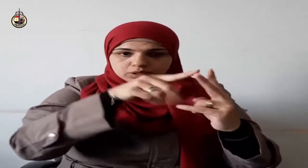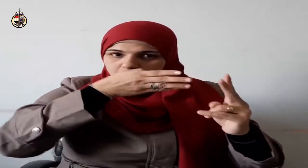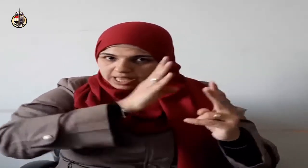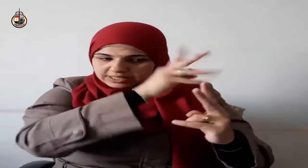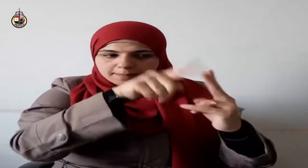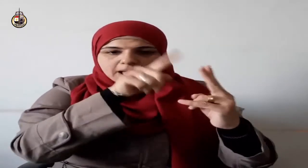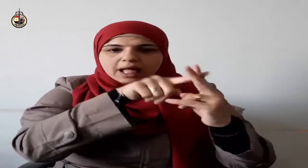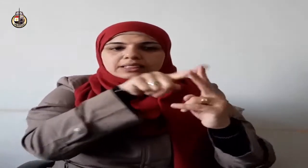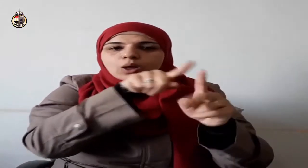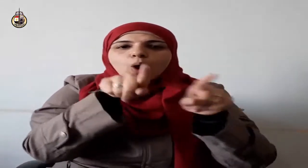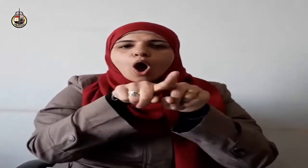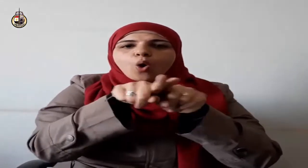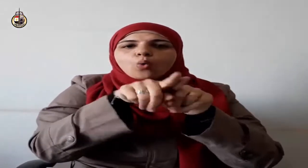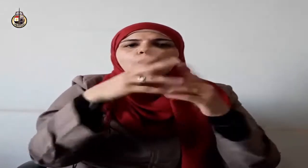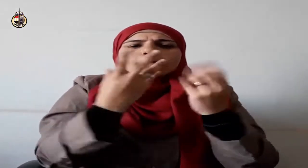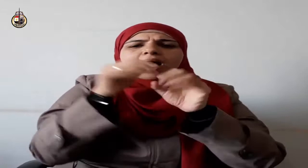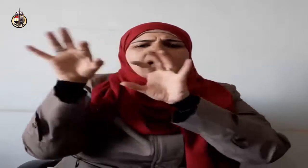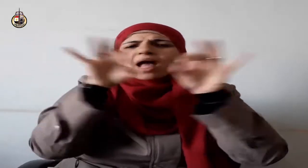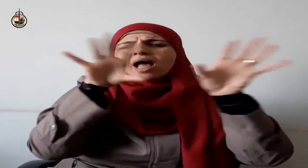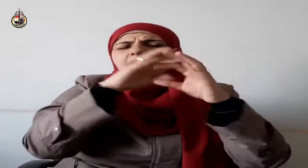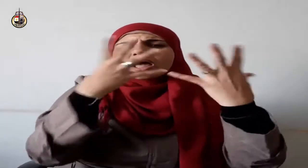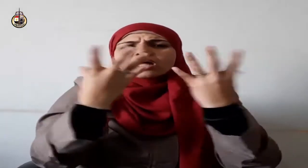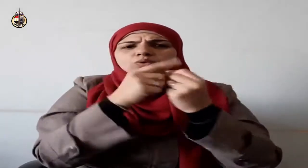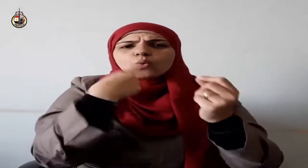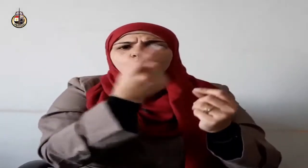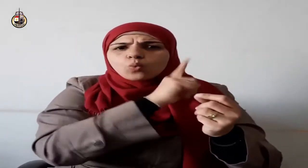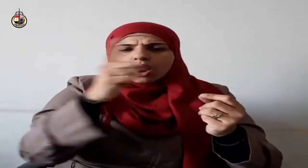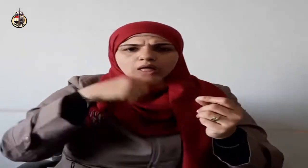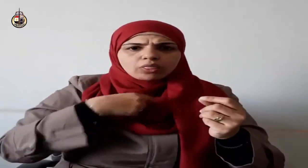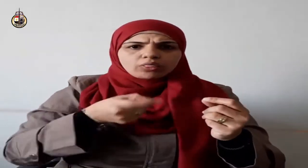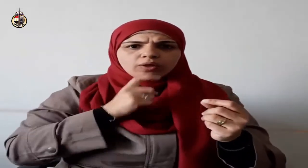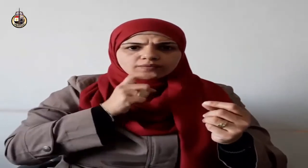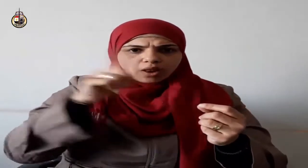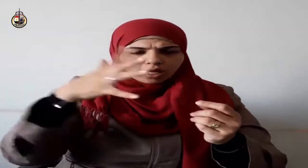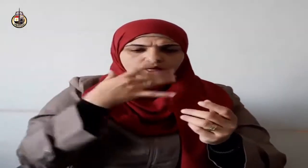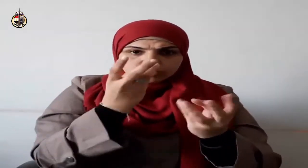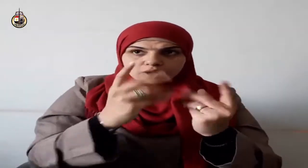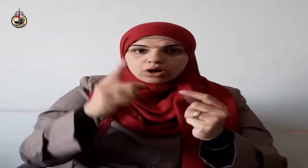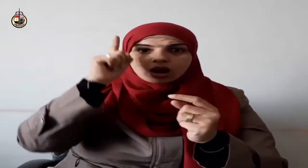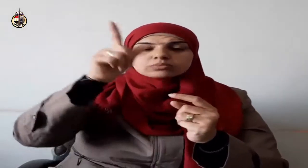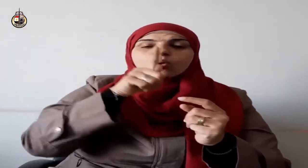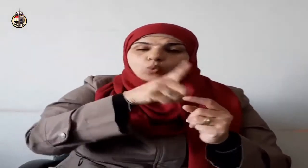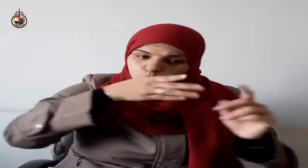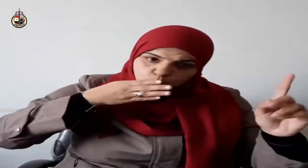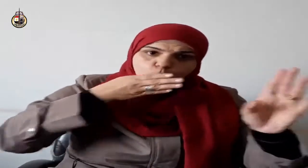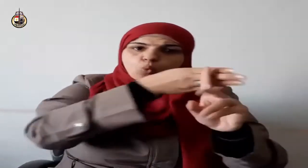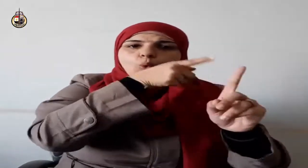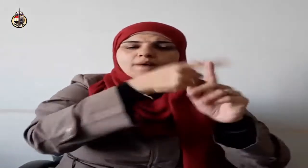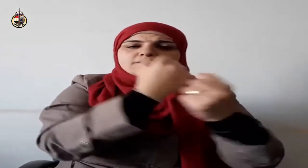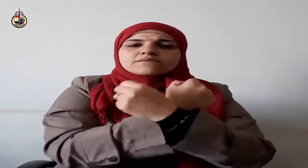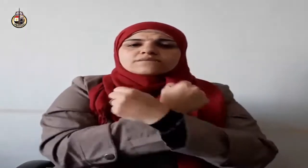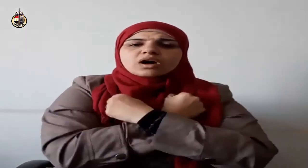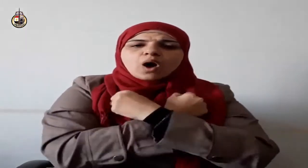مواطن عدة لهذه المعية العظيمة التي نالها صفوة الله من خلقه